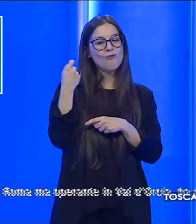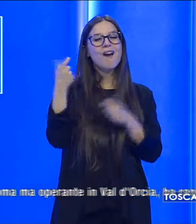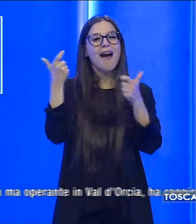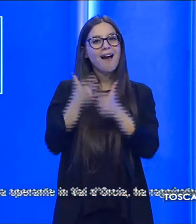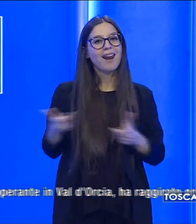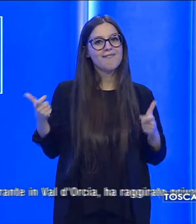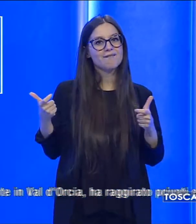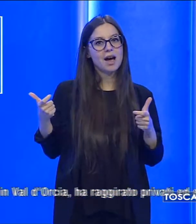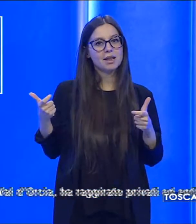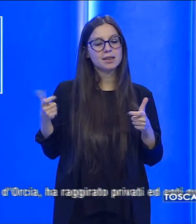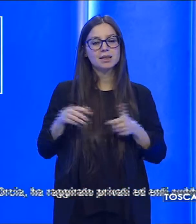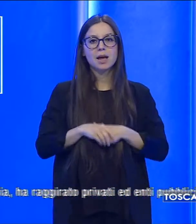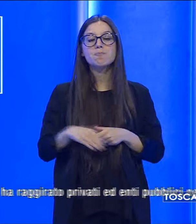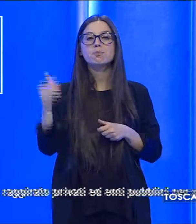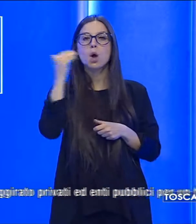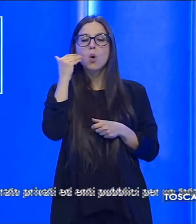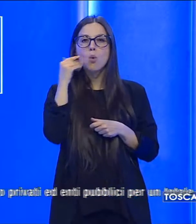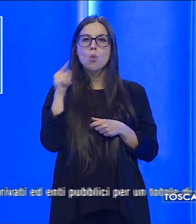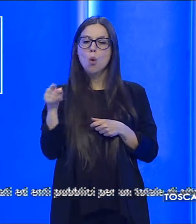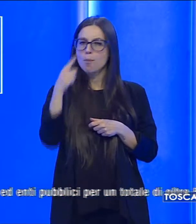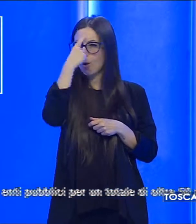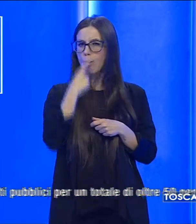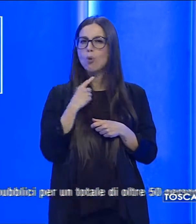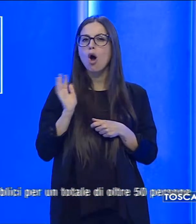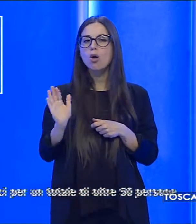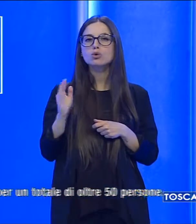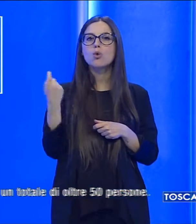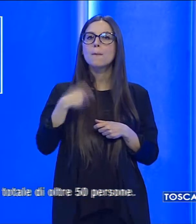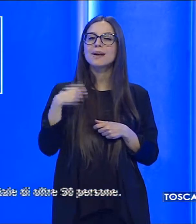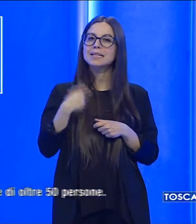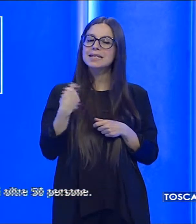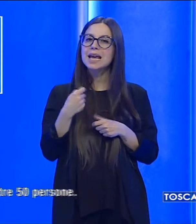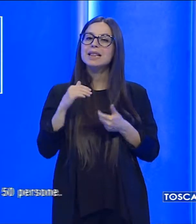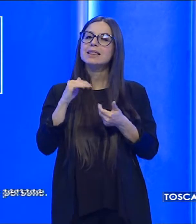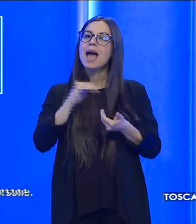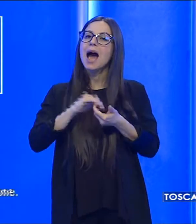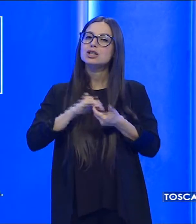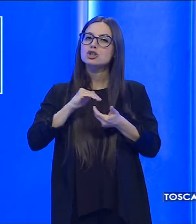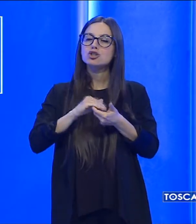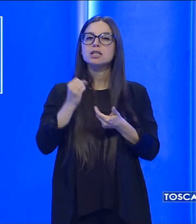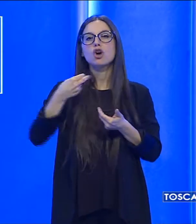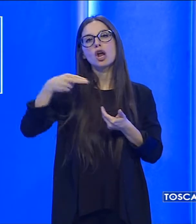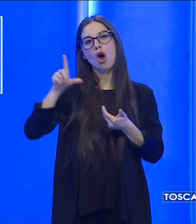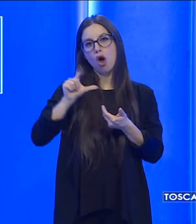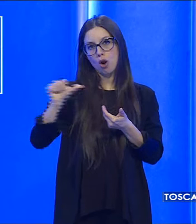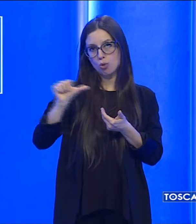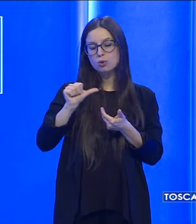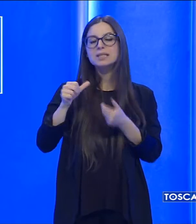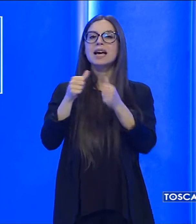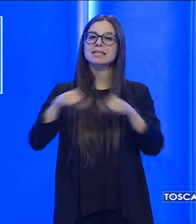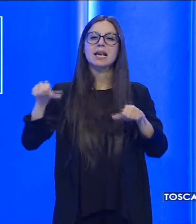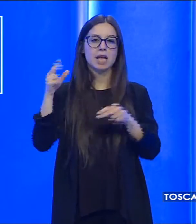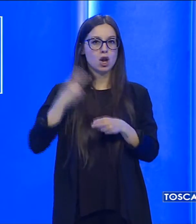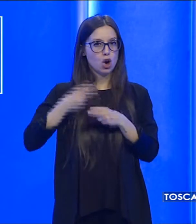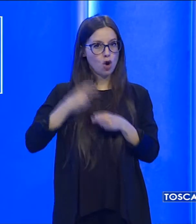L'uomo, servendosi del ruolo di presidente di un'associazione senza fini di lucro con sede a